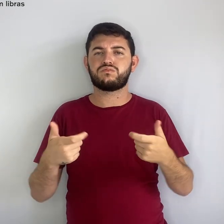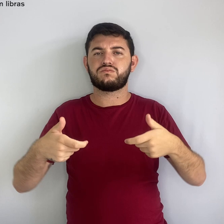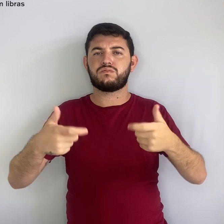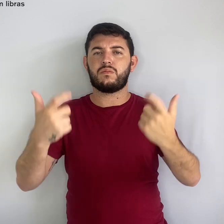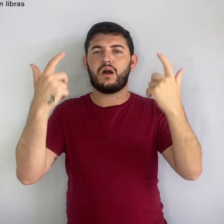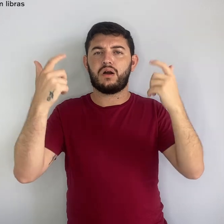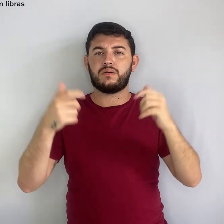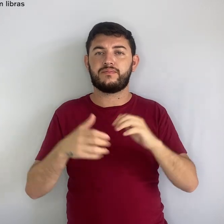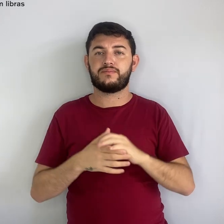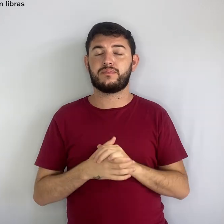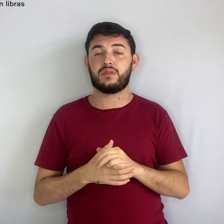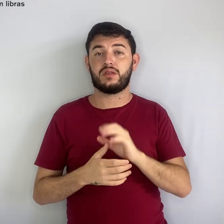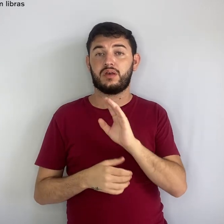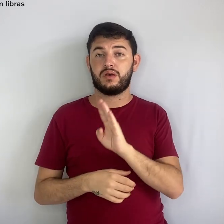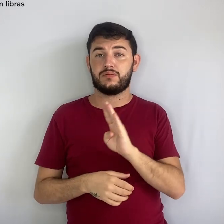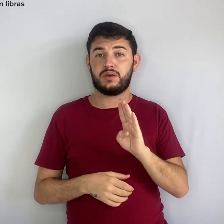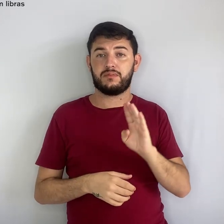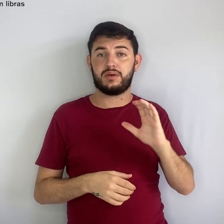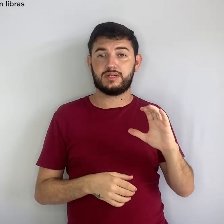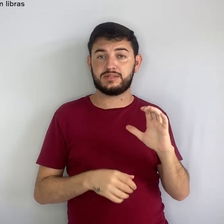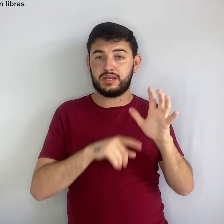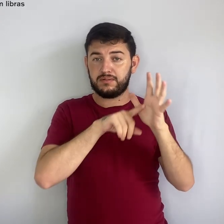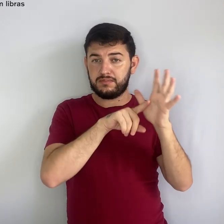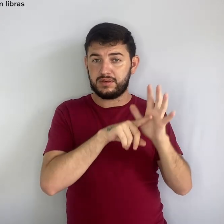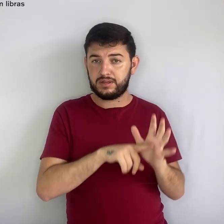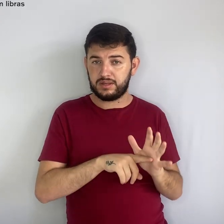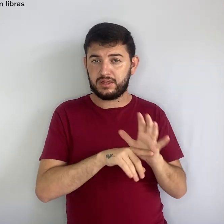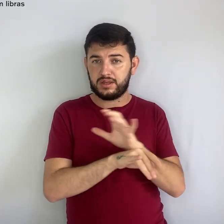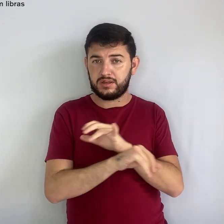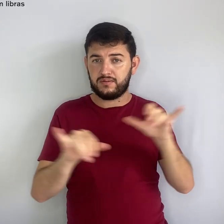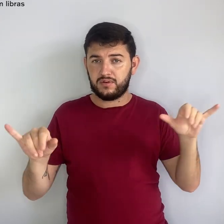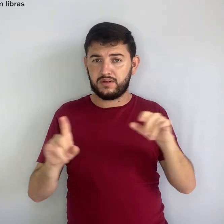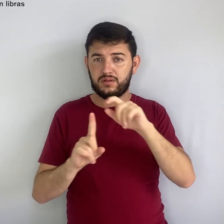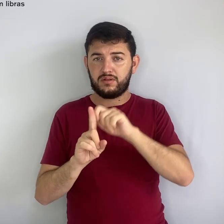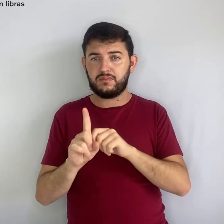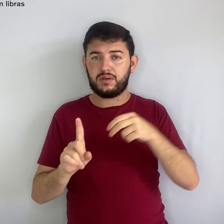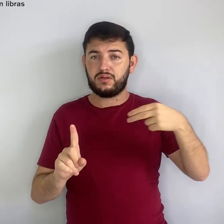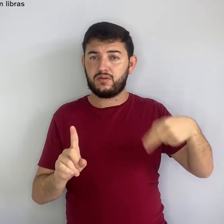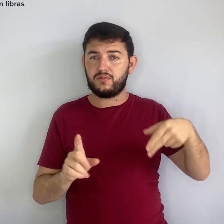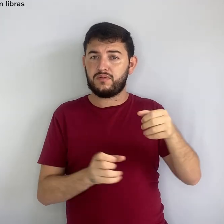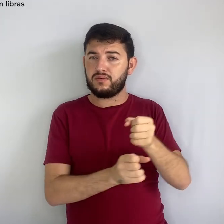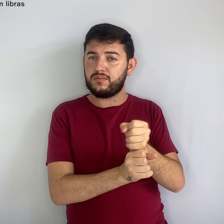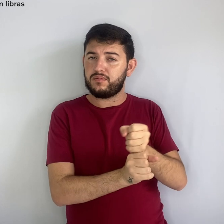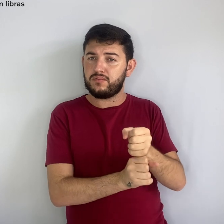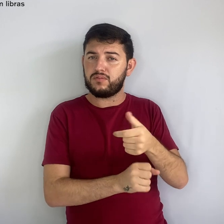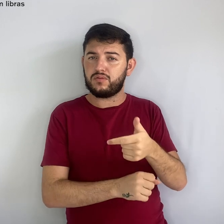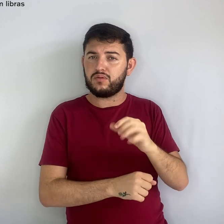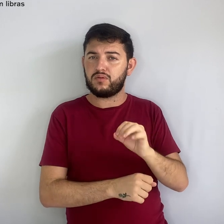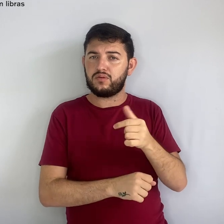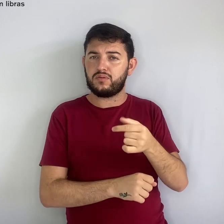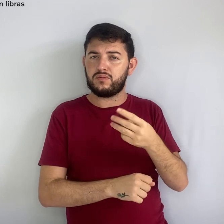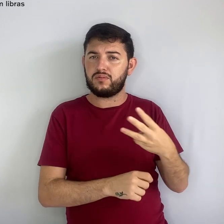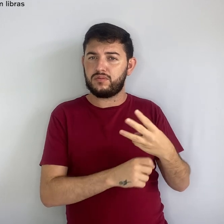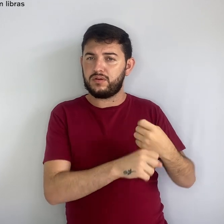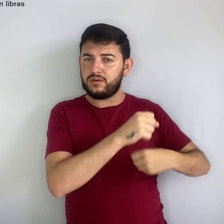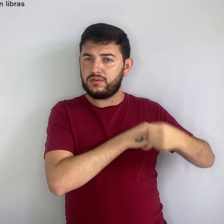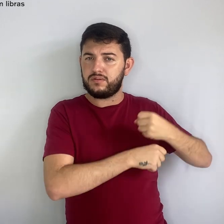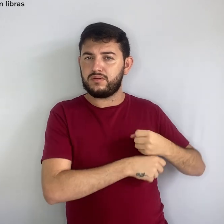divulgado em novembro de 2023, indicava que o planeta estava mais violento do que no